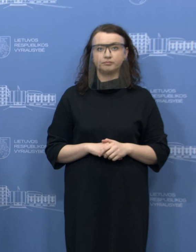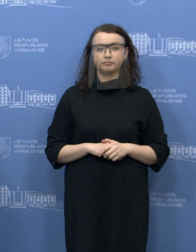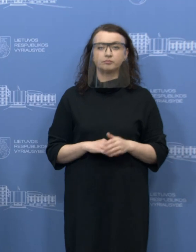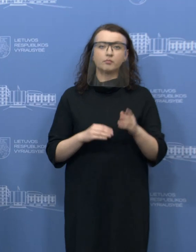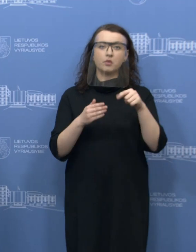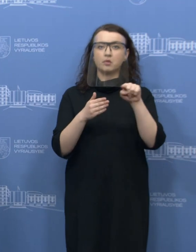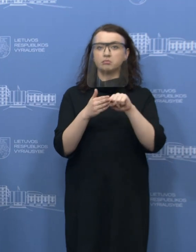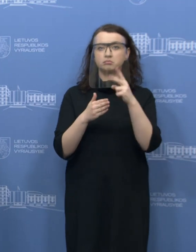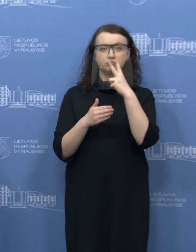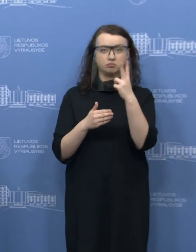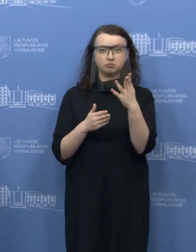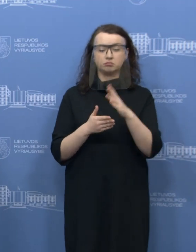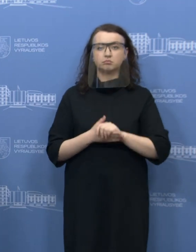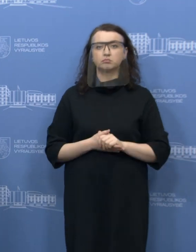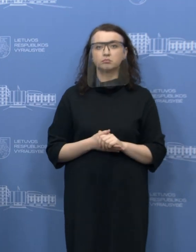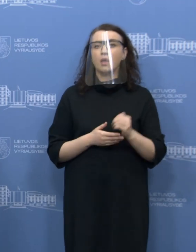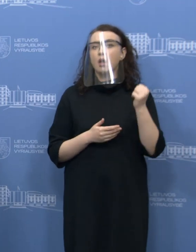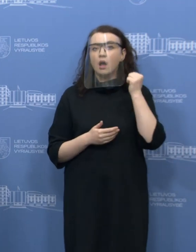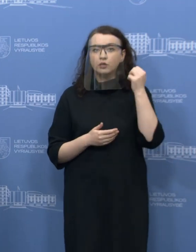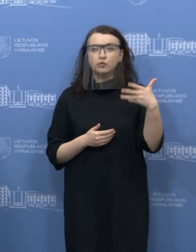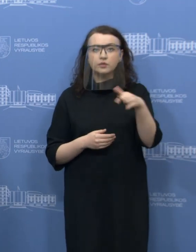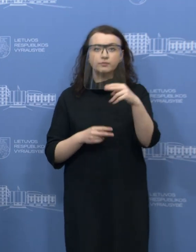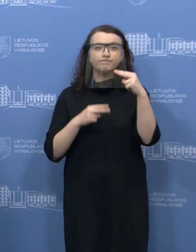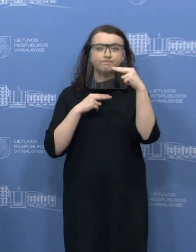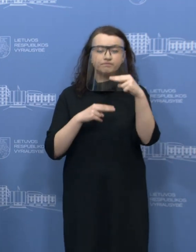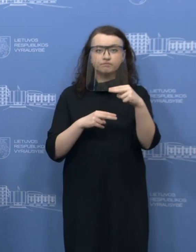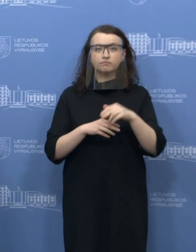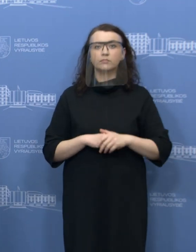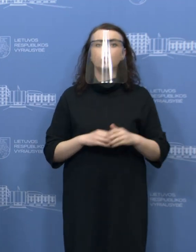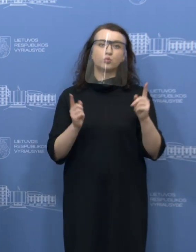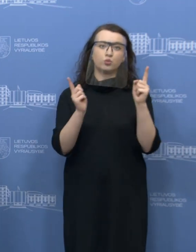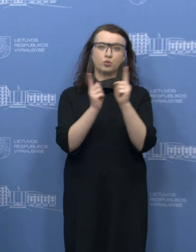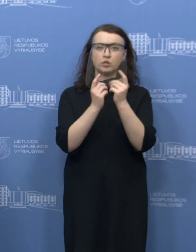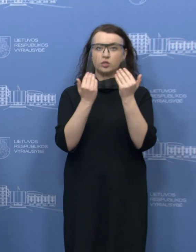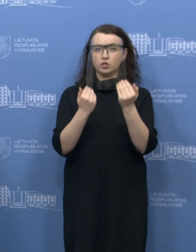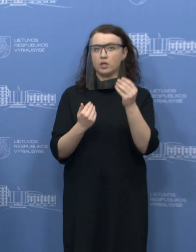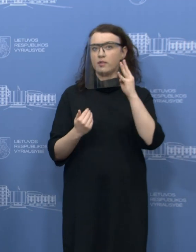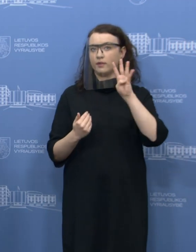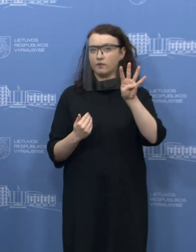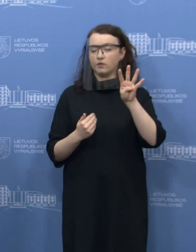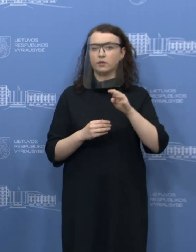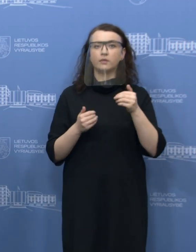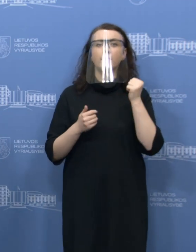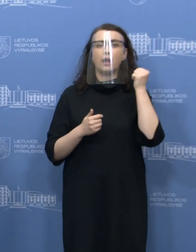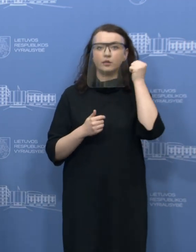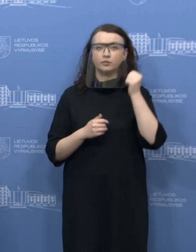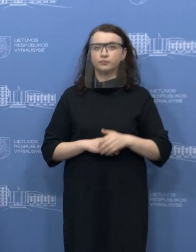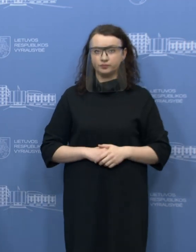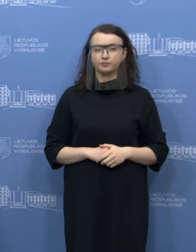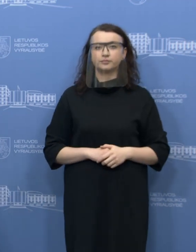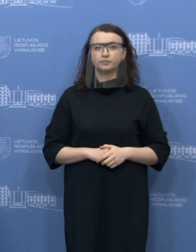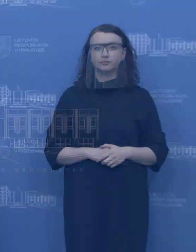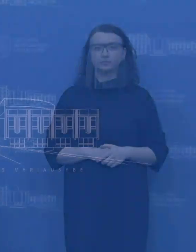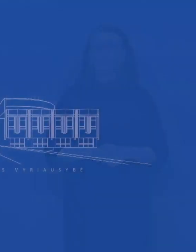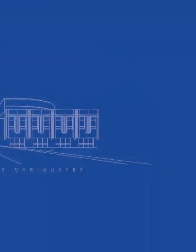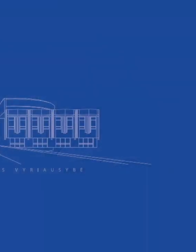Klausimų nematau. Tada dėkoju visiems uždėmesi. Ir susitiksime ketvirtą valandą. Ačiū. Ačiū vertėjai.